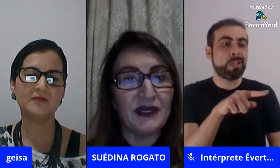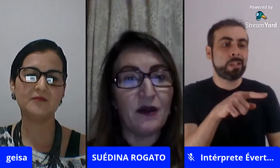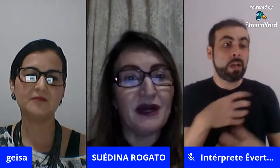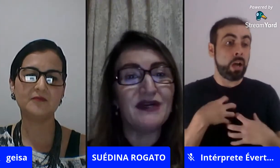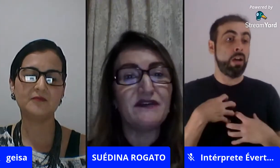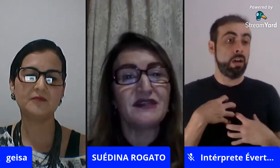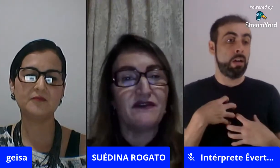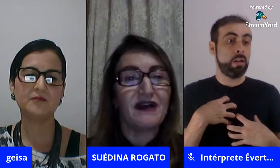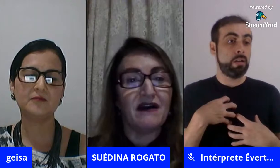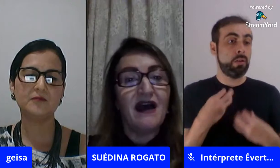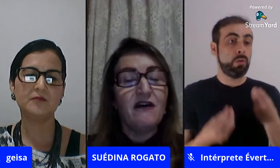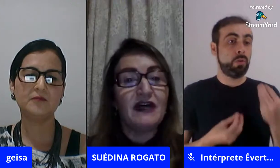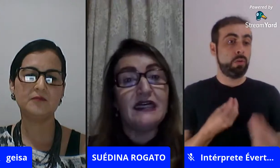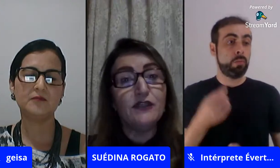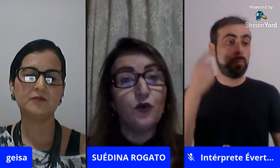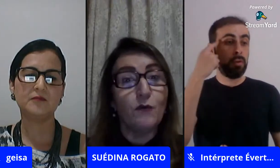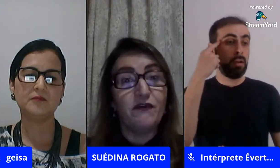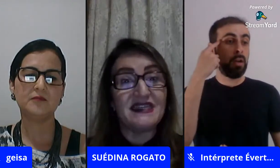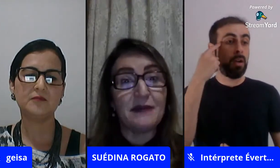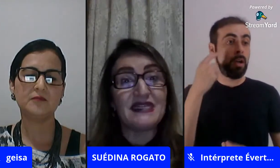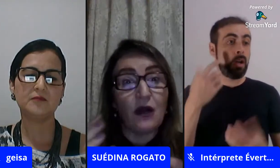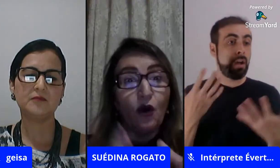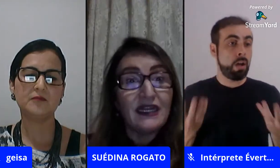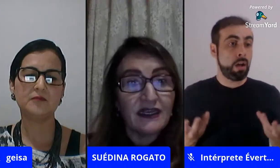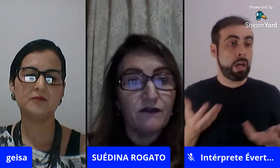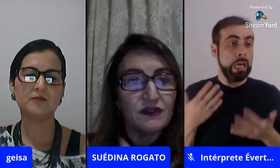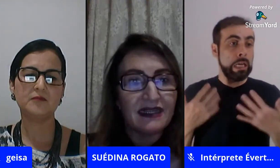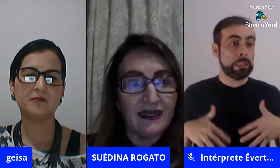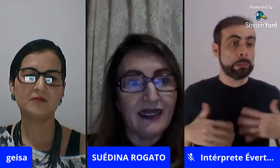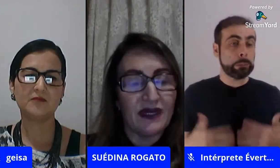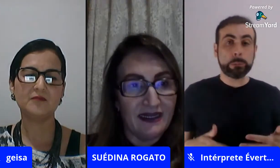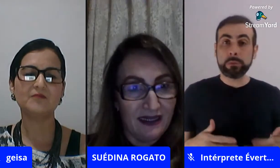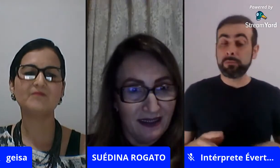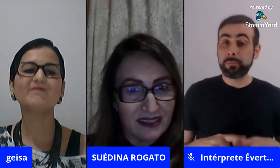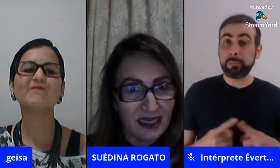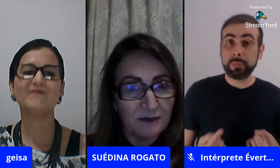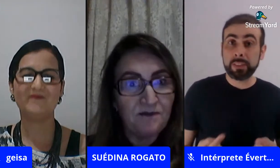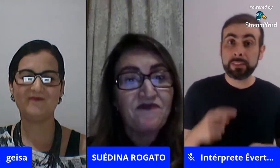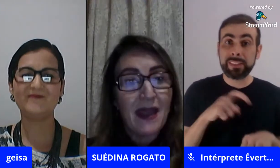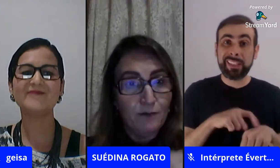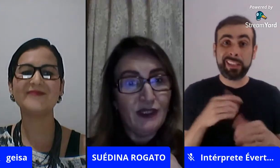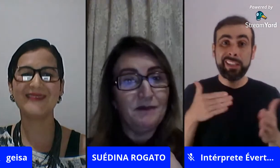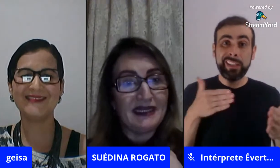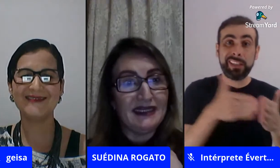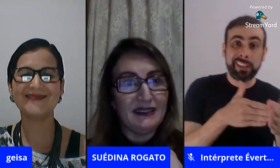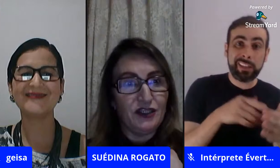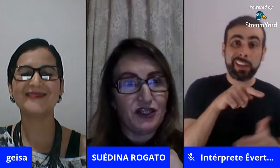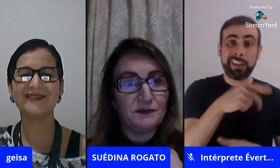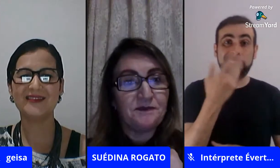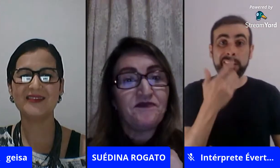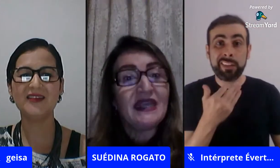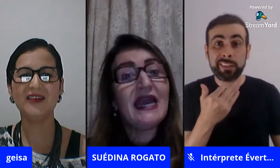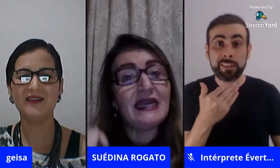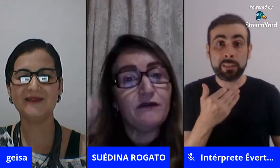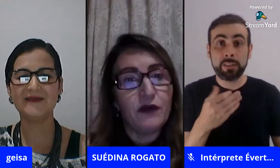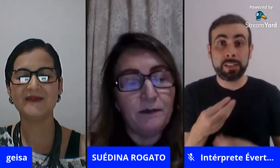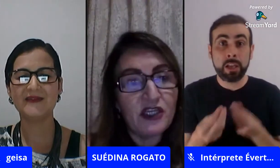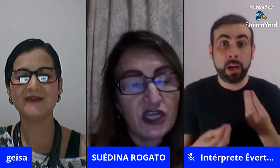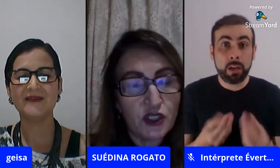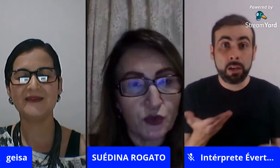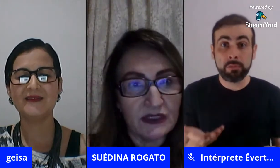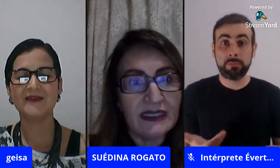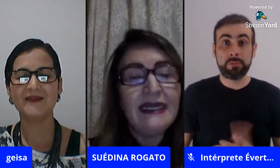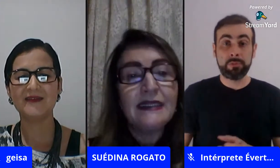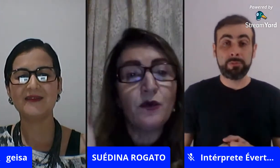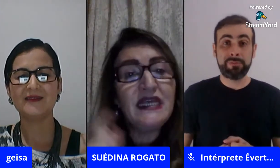ouviu né porque é uma coisa você ficar falando como fazer mas na hora que você está ali com a criança é muito impactante e aí ela